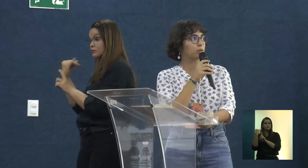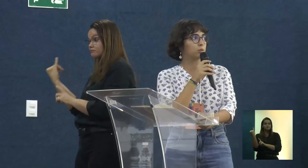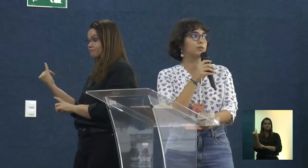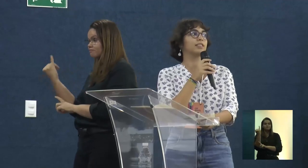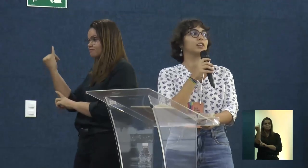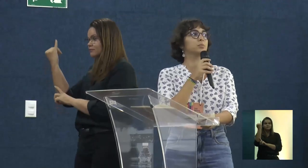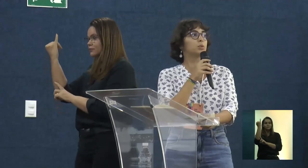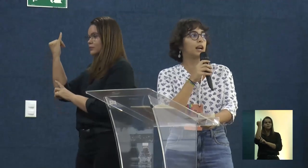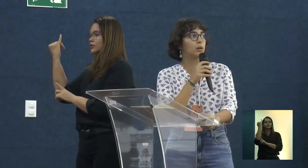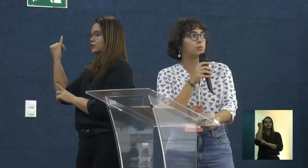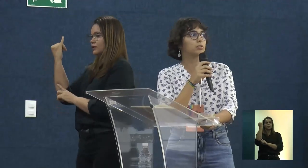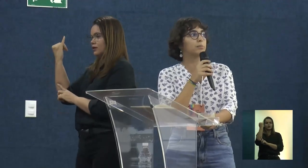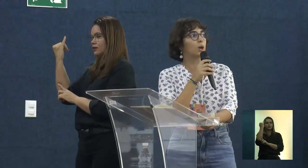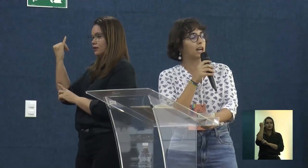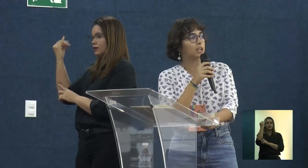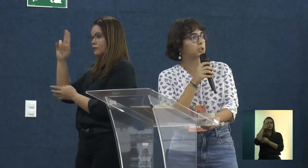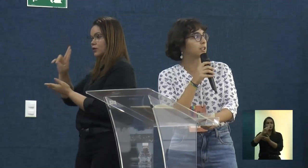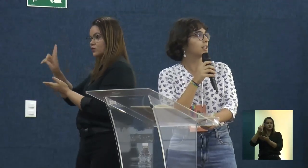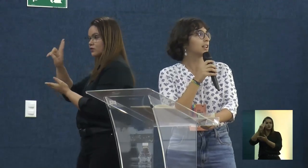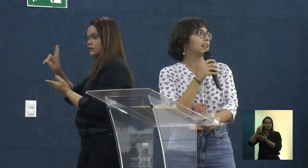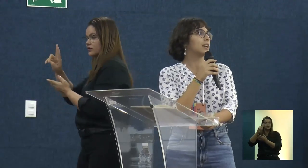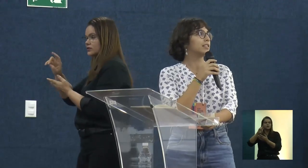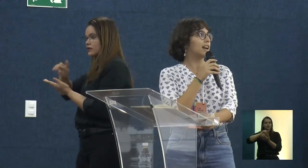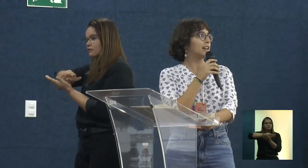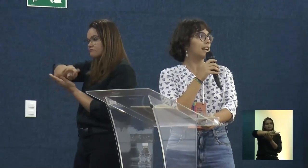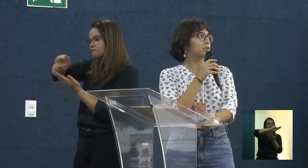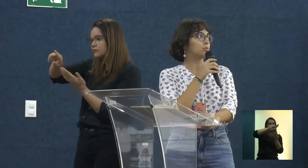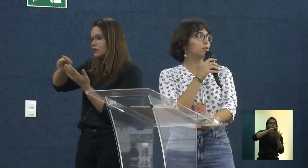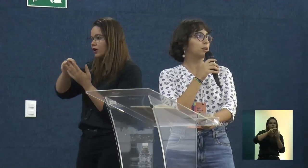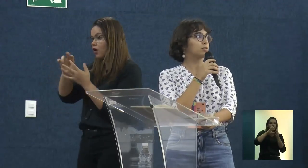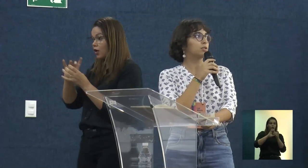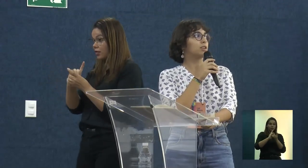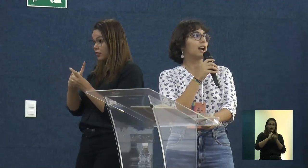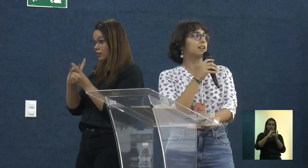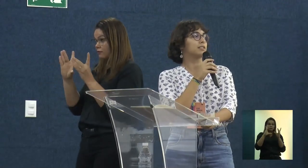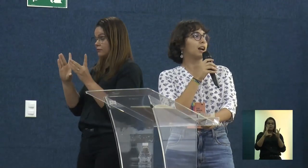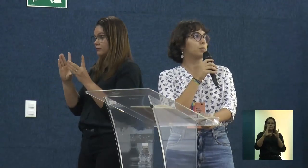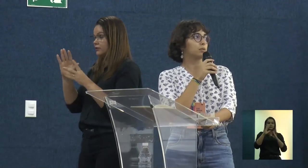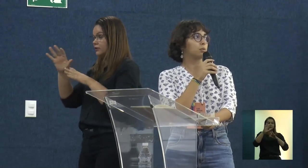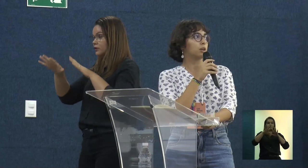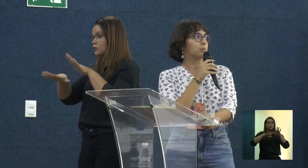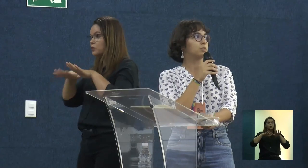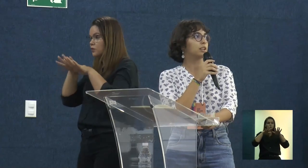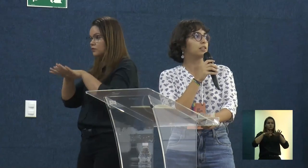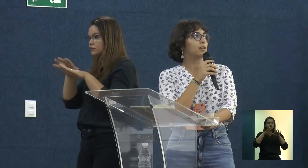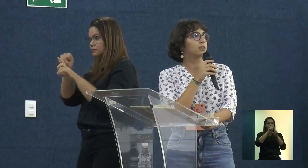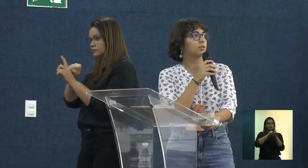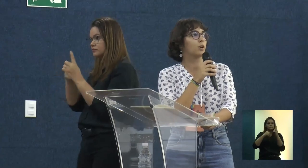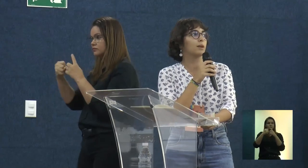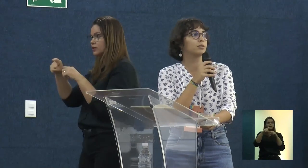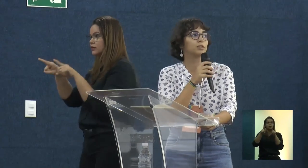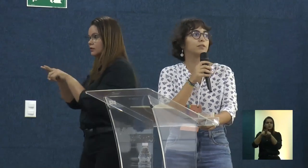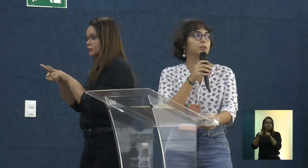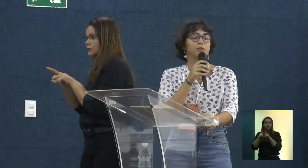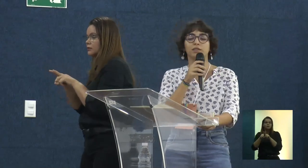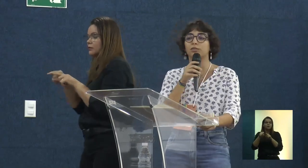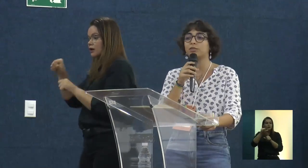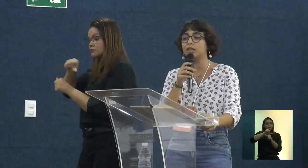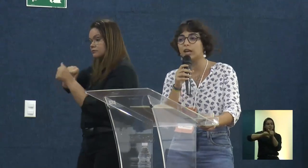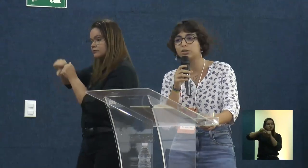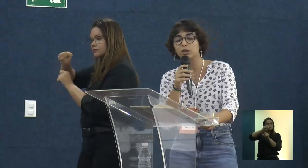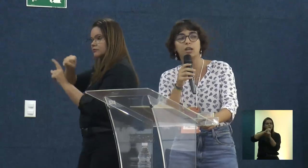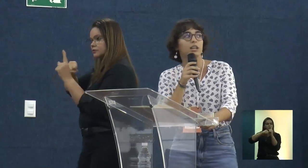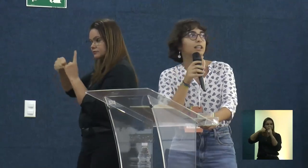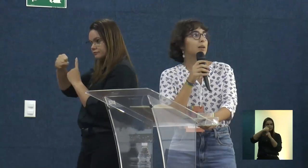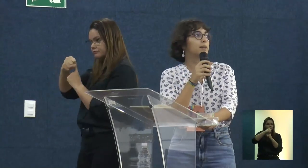a construção de uma universidade plural, democrática, e deve ser alinhada dos movimentos sociais, apontando o caminho em direção a transformações efetivas da